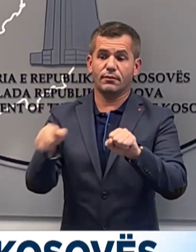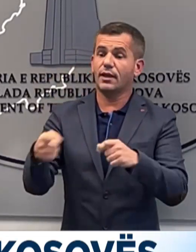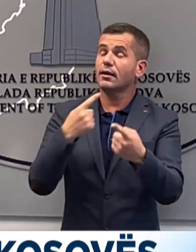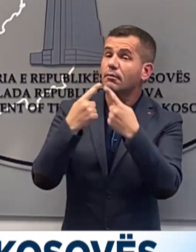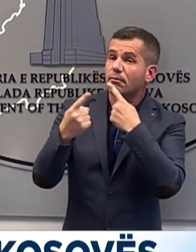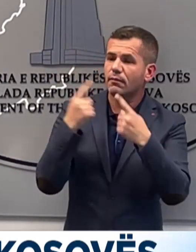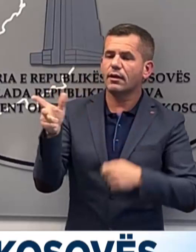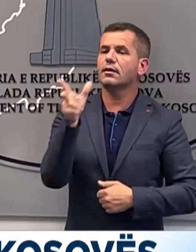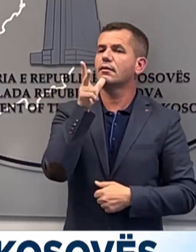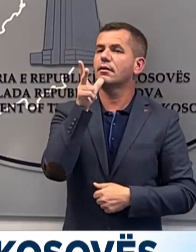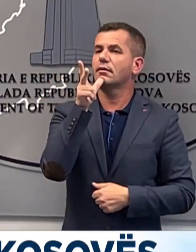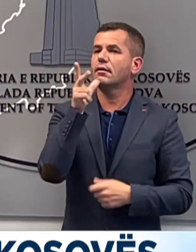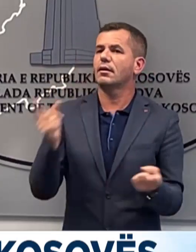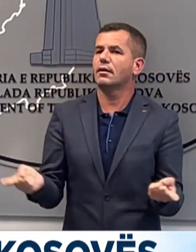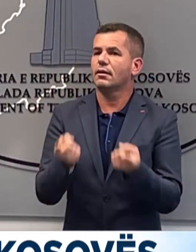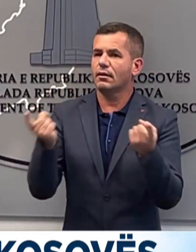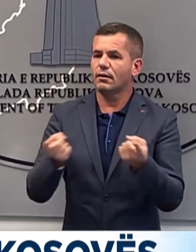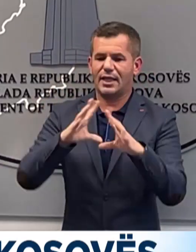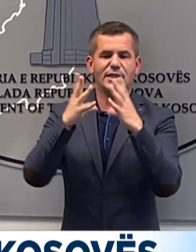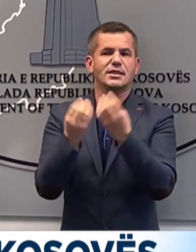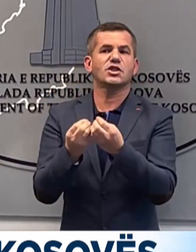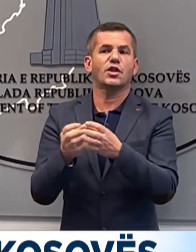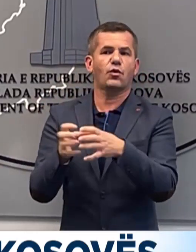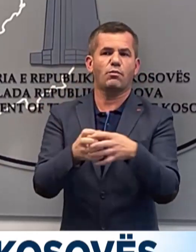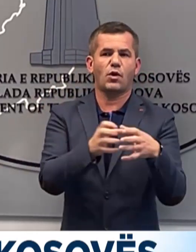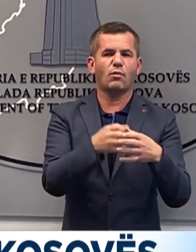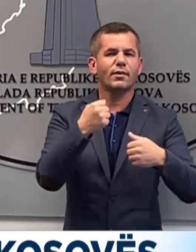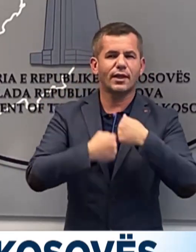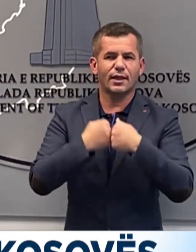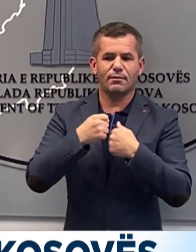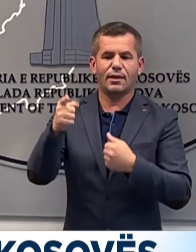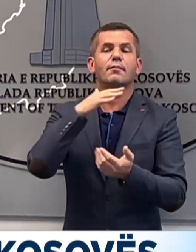dialogut ka zjedhur inkuraimin e grupeve kriminale në veritë Kosovës.